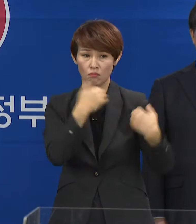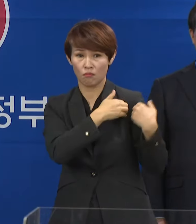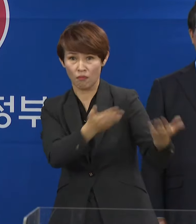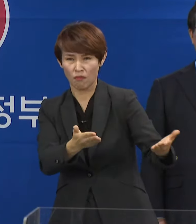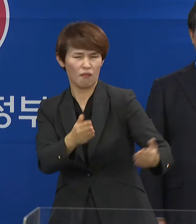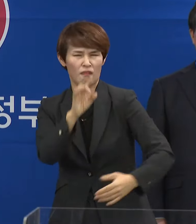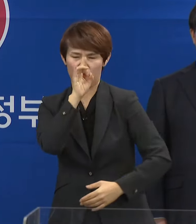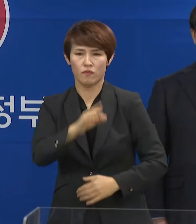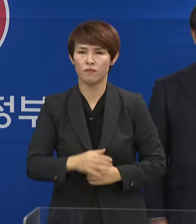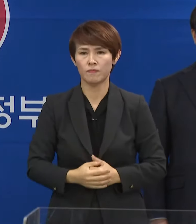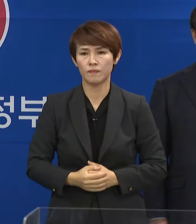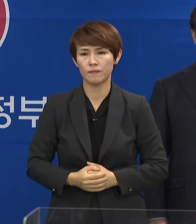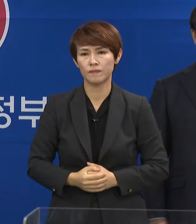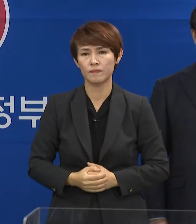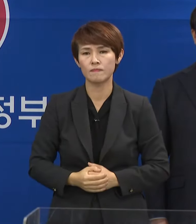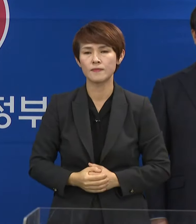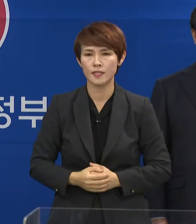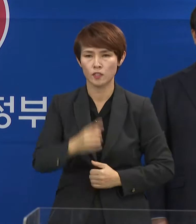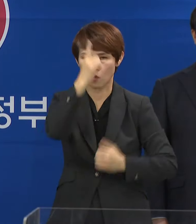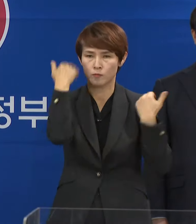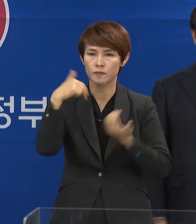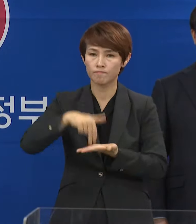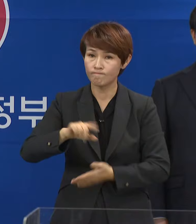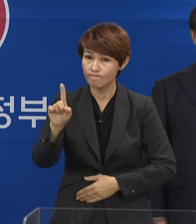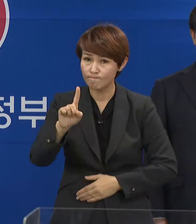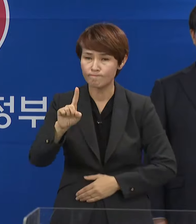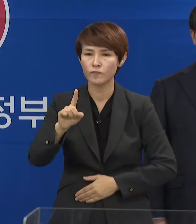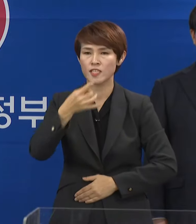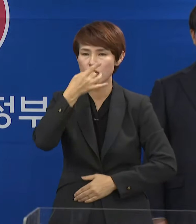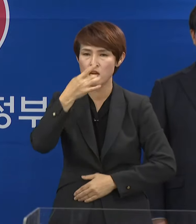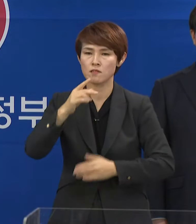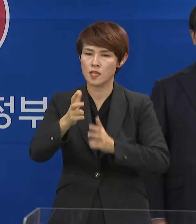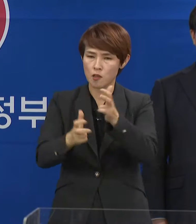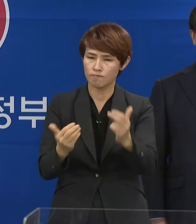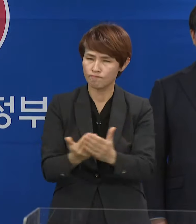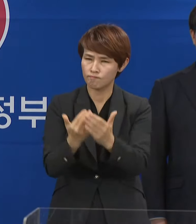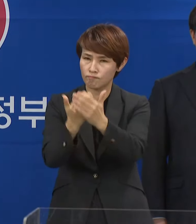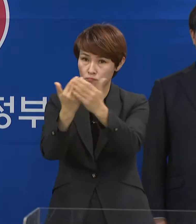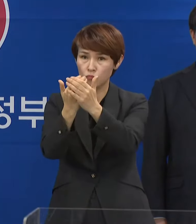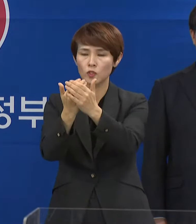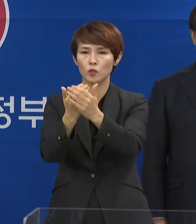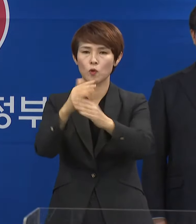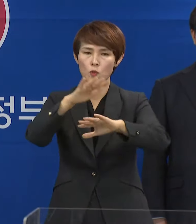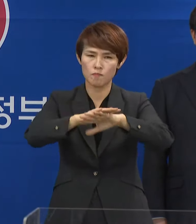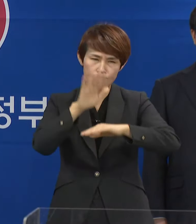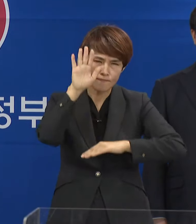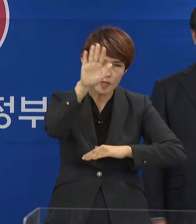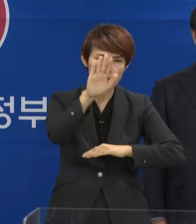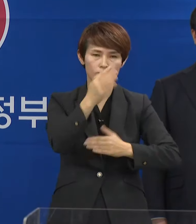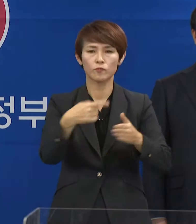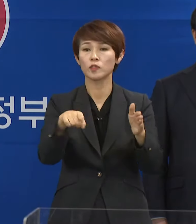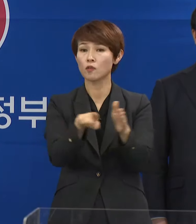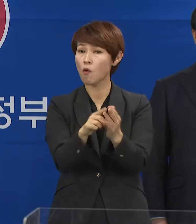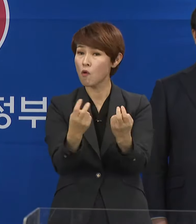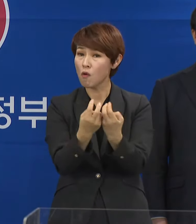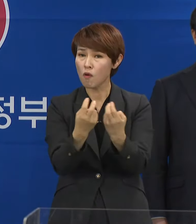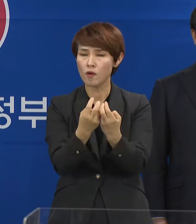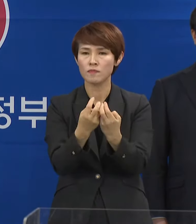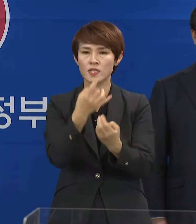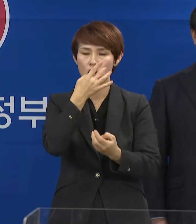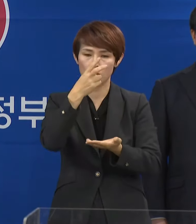갈 수 없습니다. 이에 정부는 우리 쌀 산업의 발전과 농업의 미래를 지키기 위해